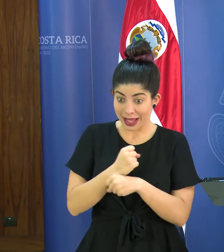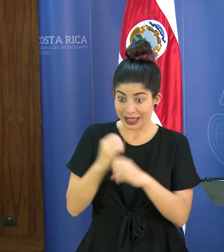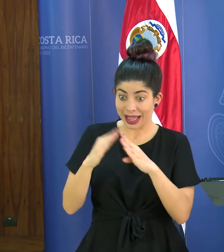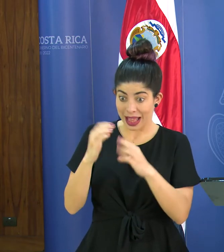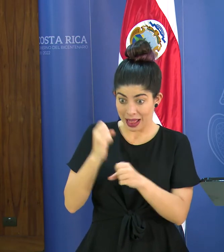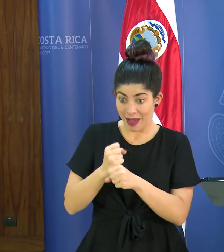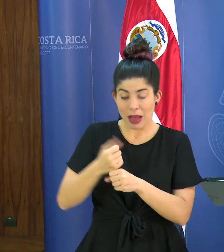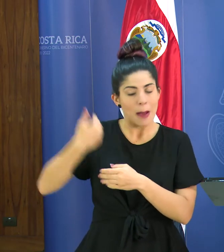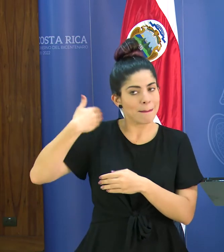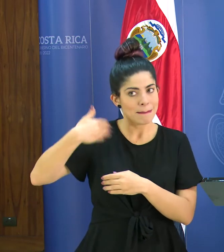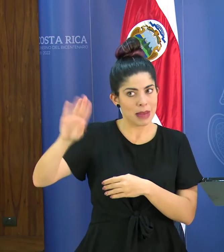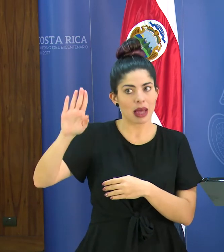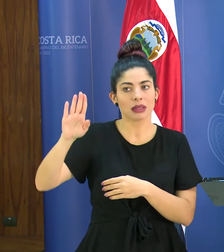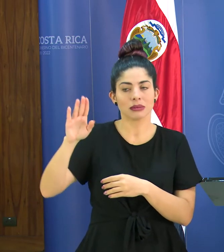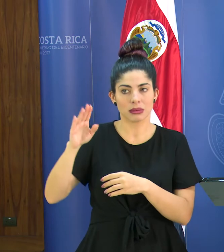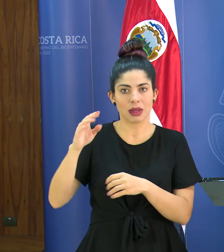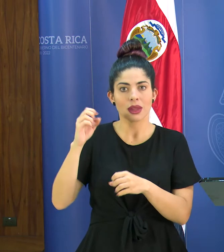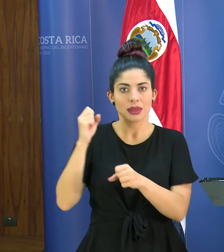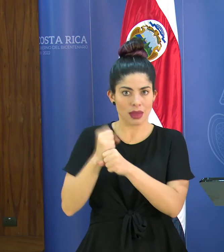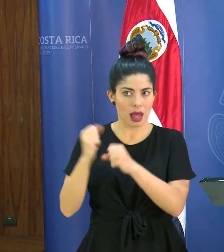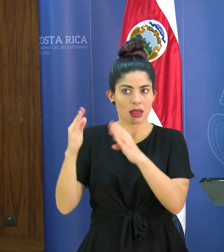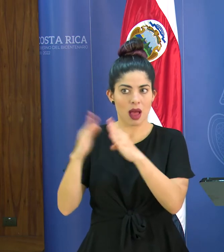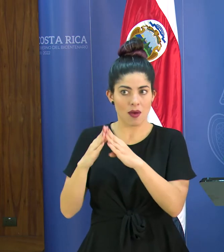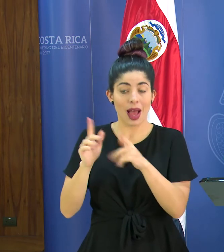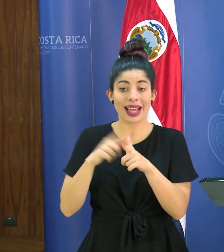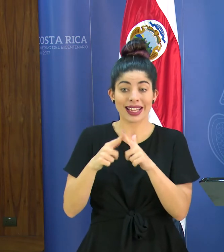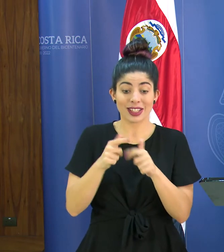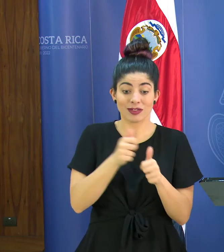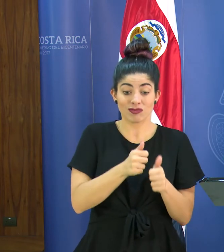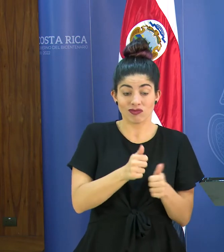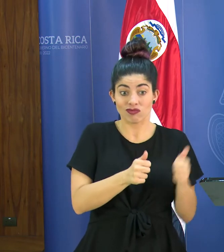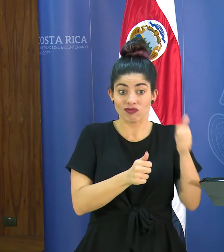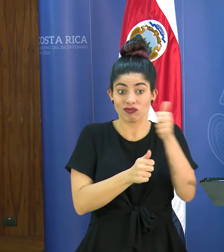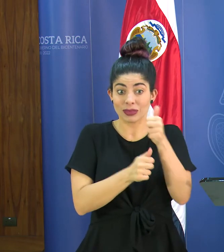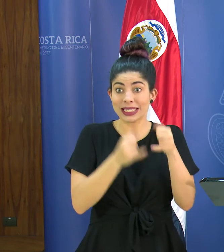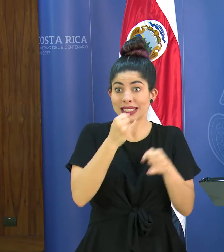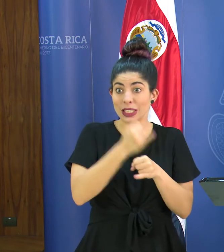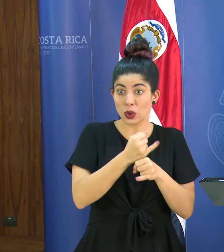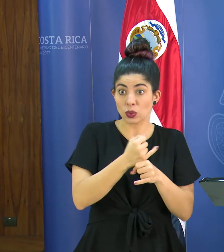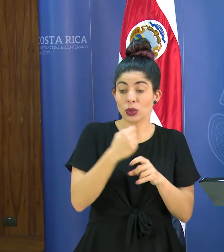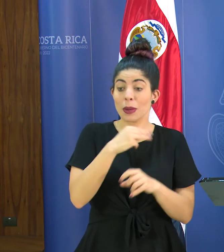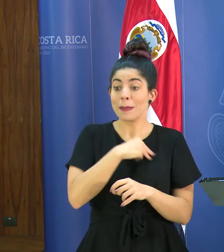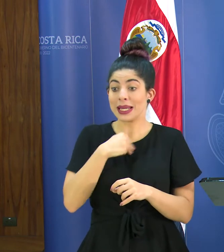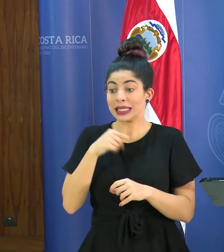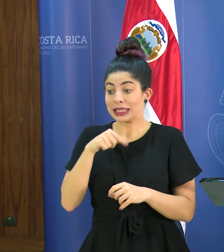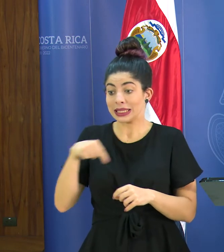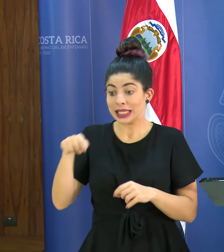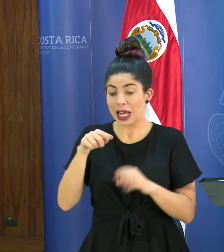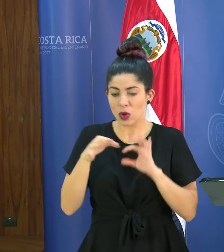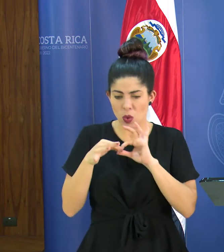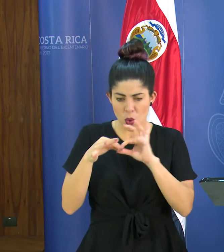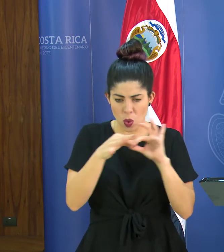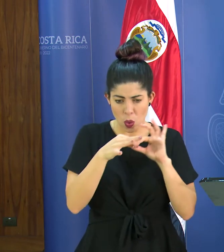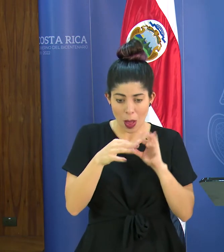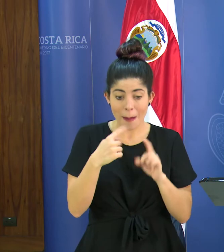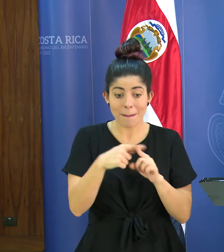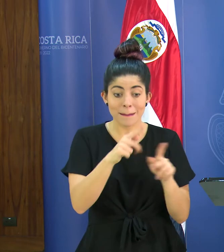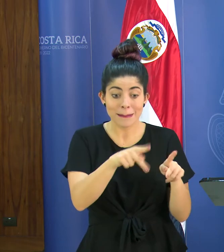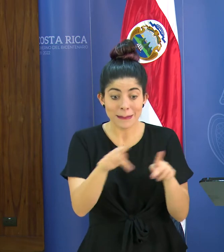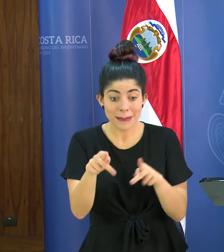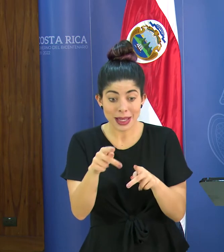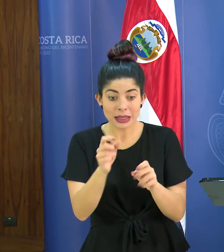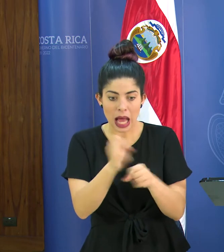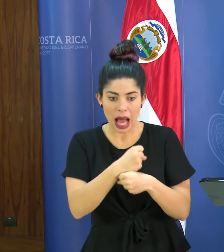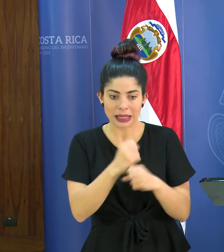envían en teletrabajo entonces debe haber una coordinación entre las autoridades de las instituciones de los ministerios y las personas teletrabajadoras para